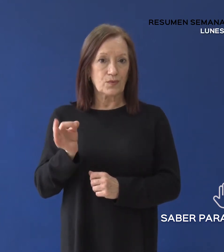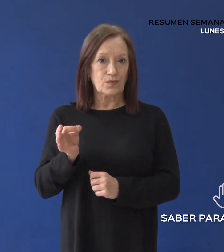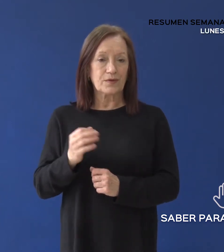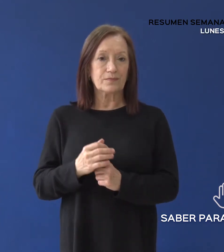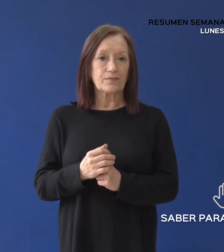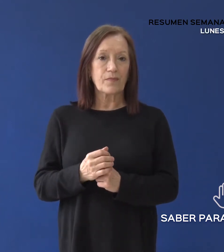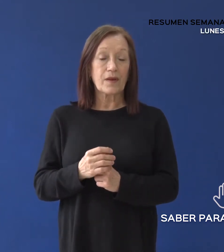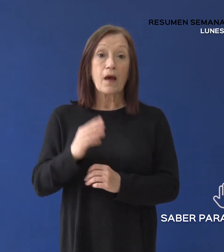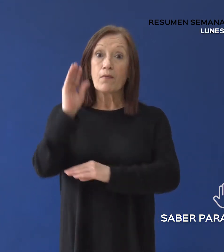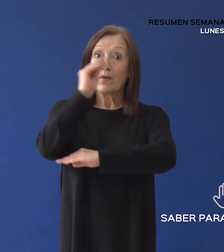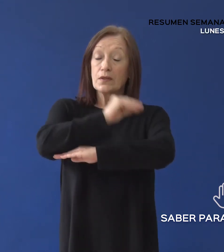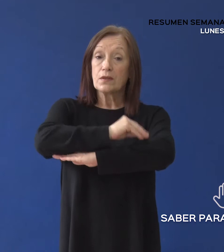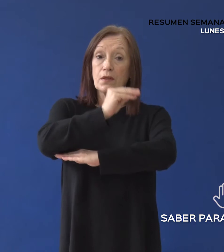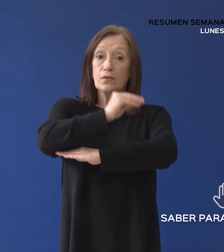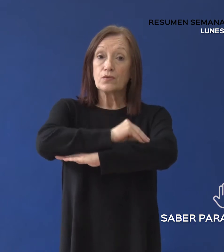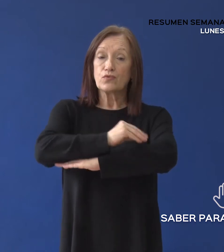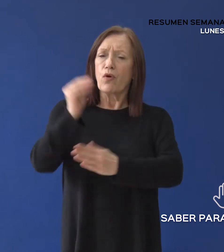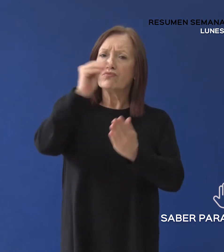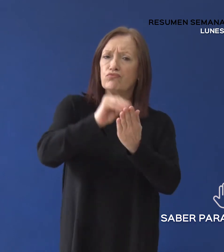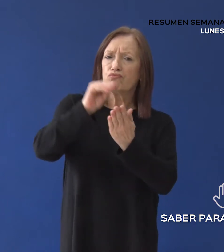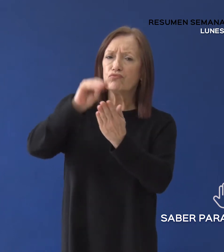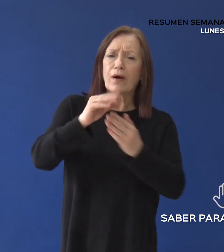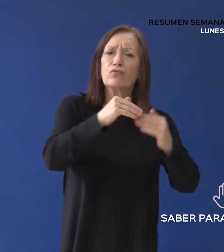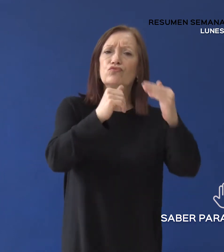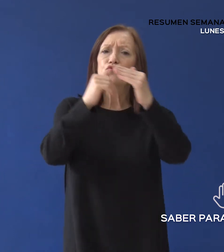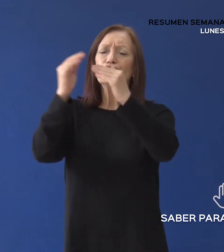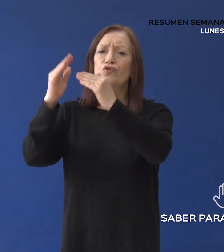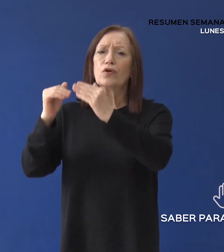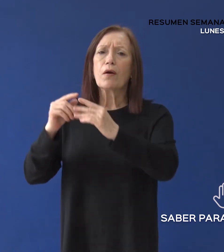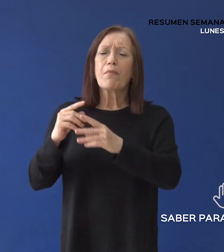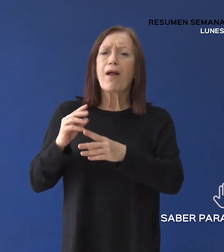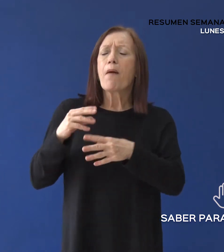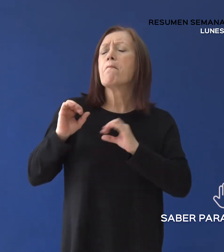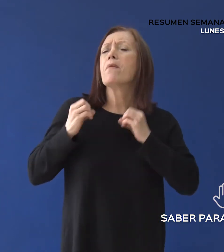Santa Cruz suma infraestructura para seguir potenciando el turismo.